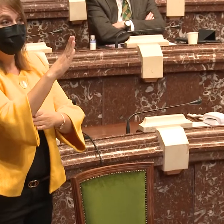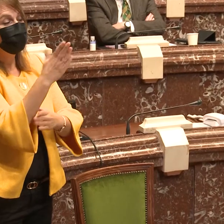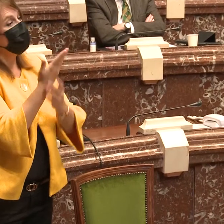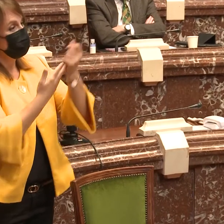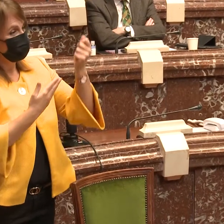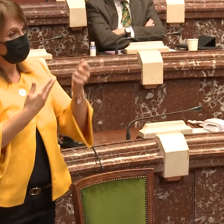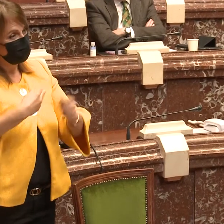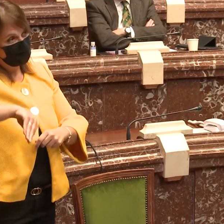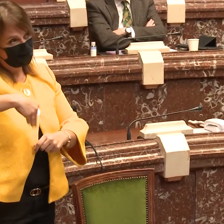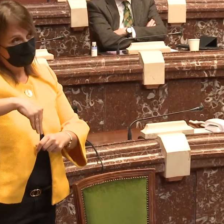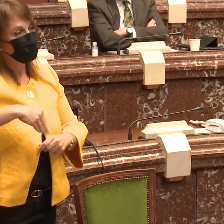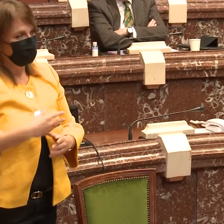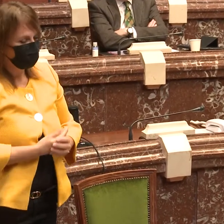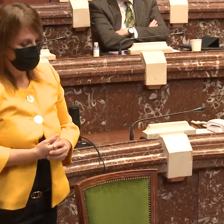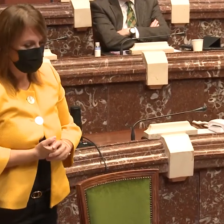reivindicaciones.